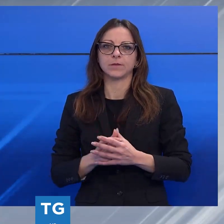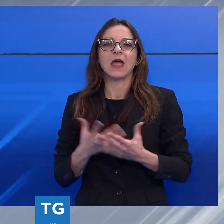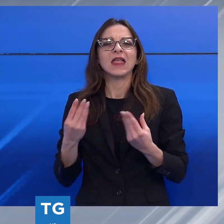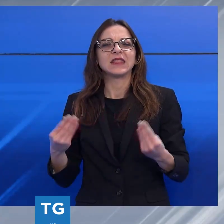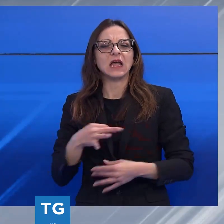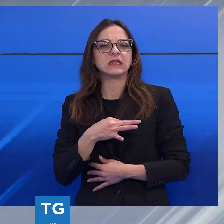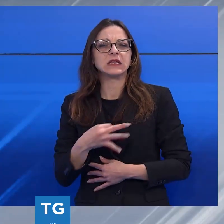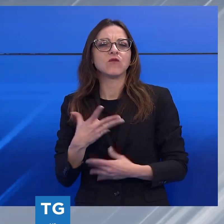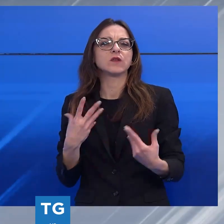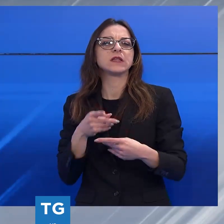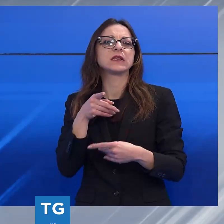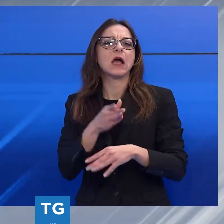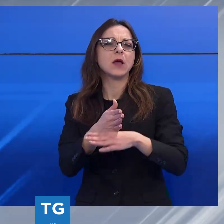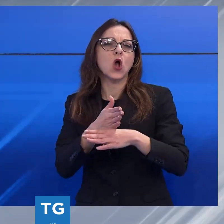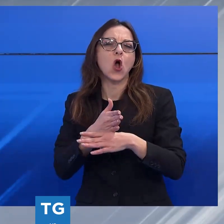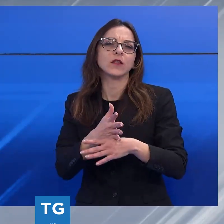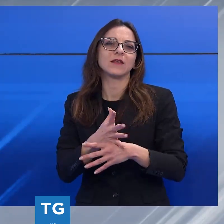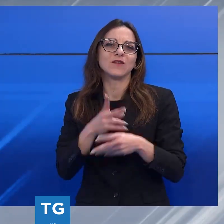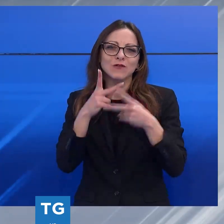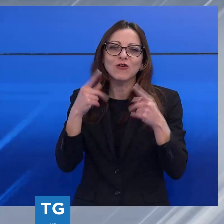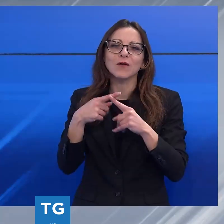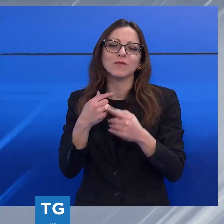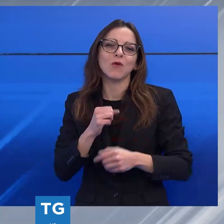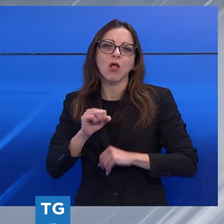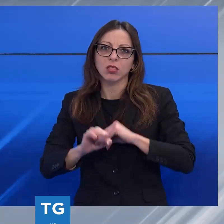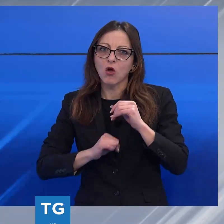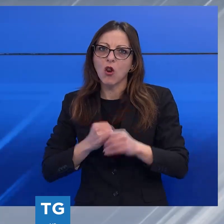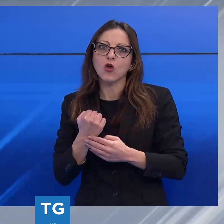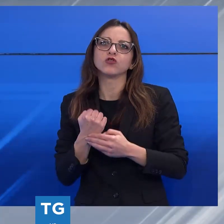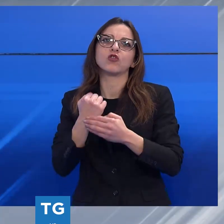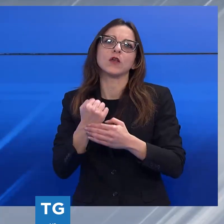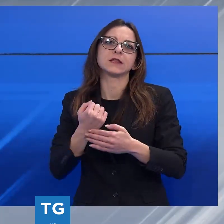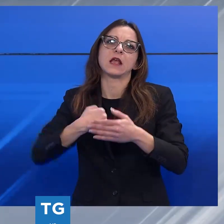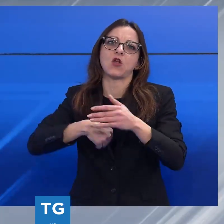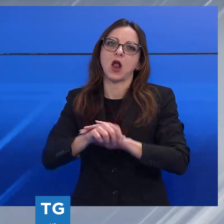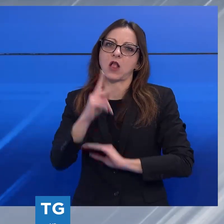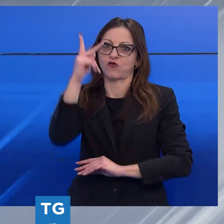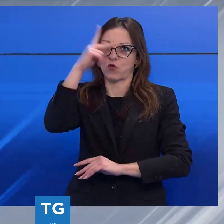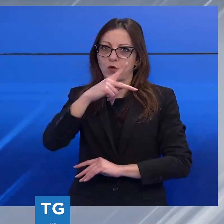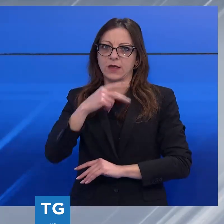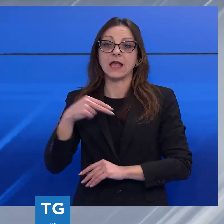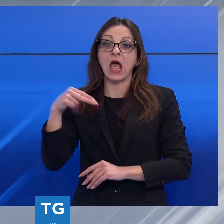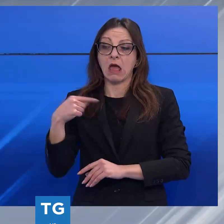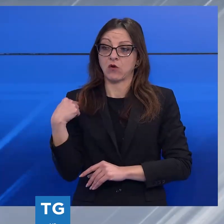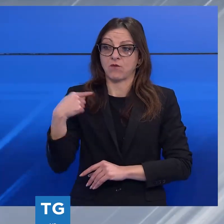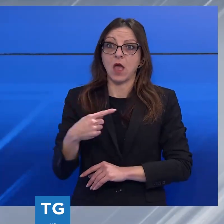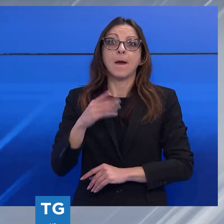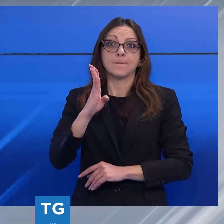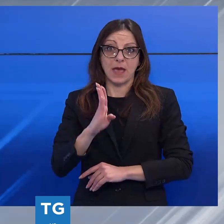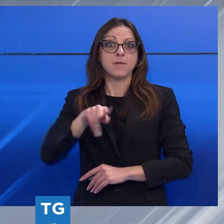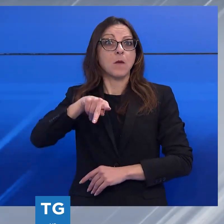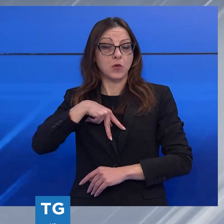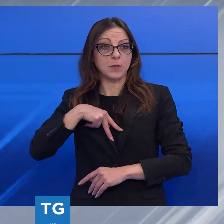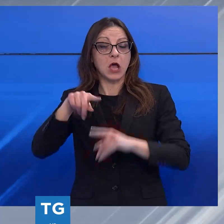avevano condiviso con lui gioia e dolore in tanti anni a sostegno dell'amata Pantera. Da qualche anno Beppe, titolare della notte edicola in via Fillungo,